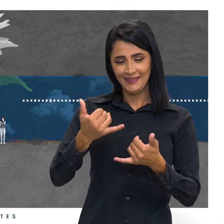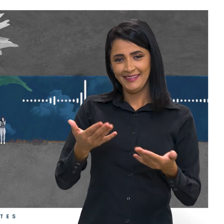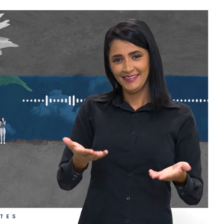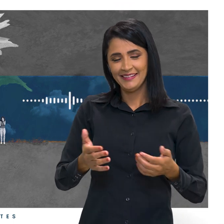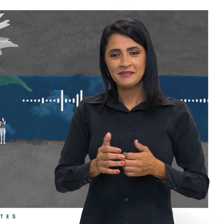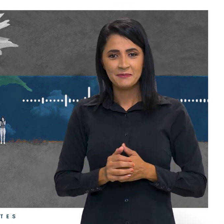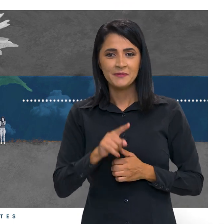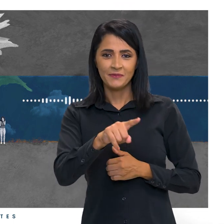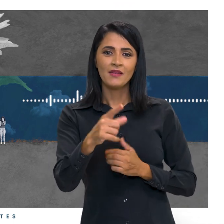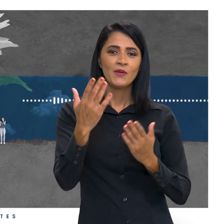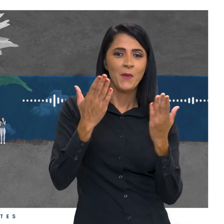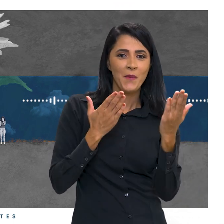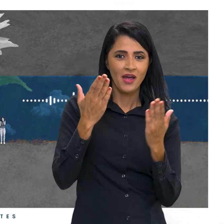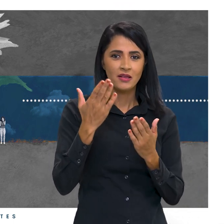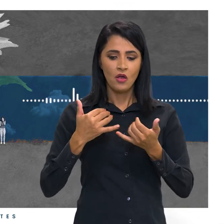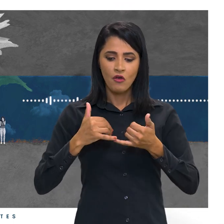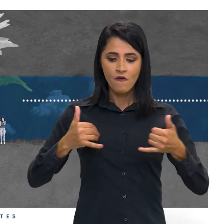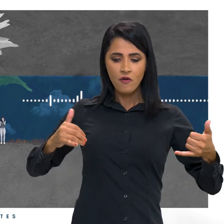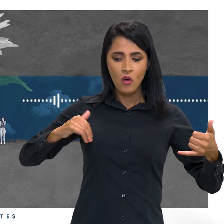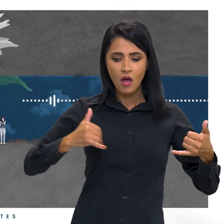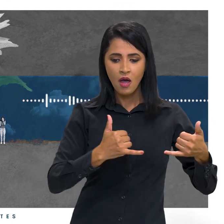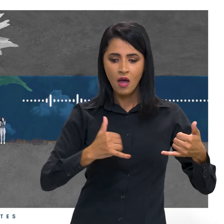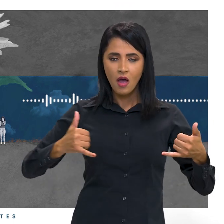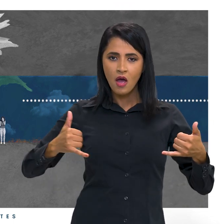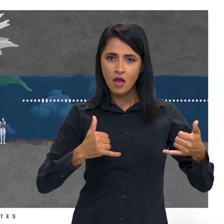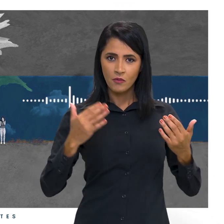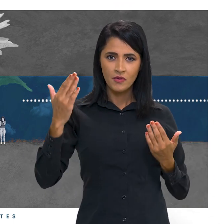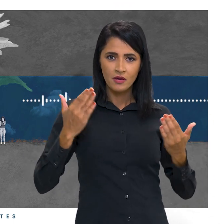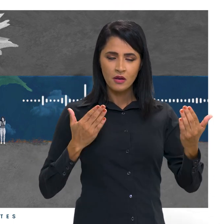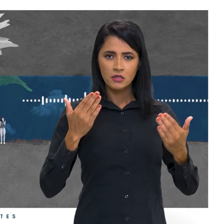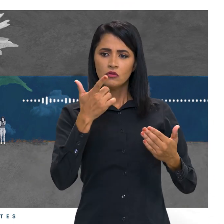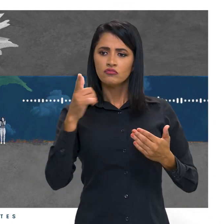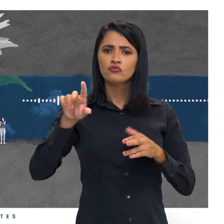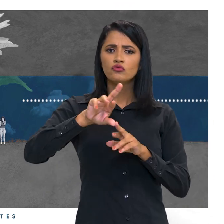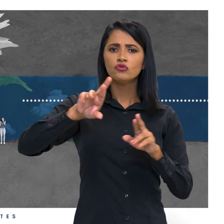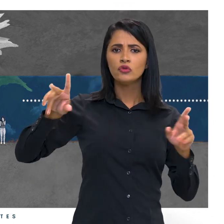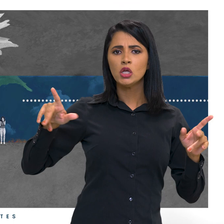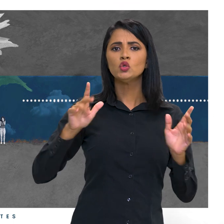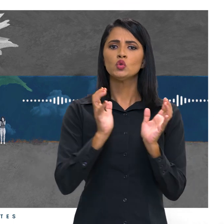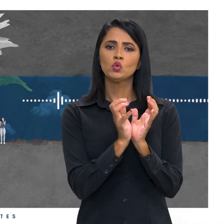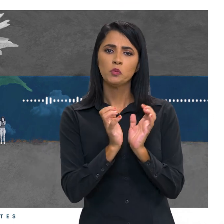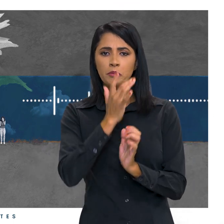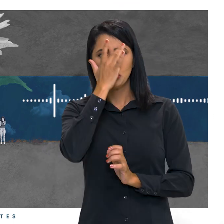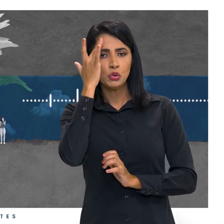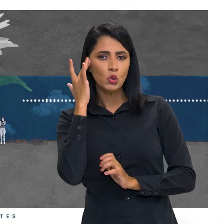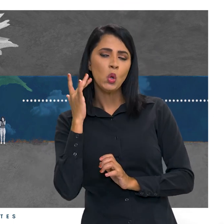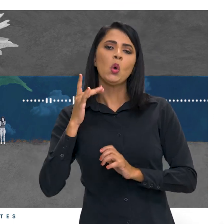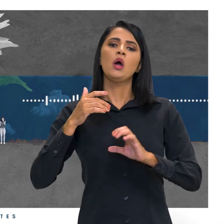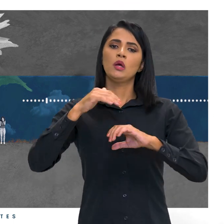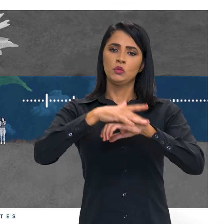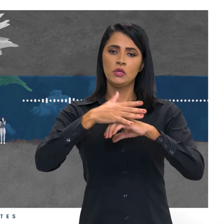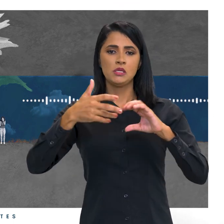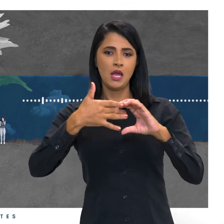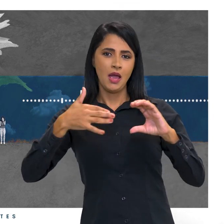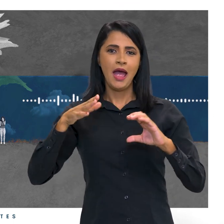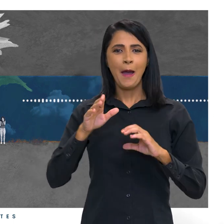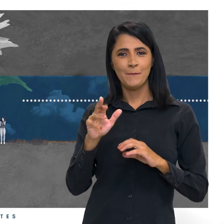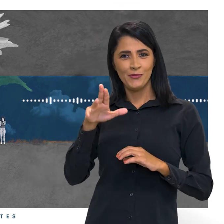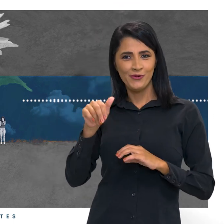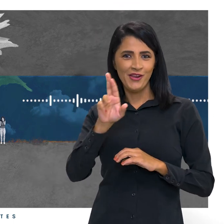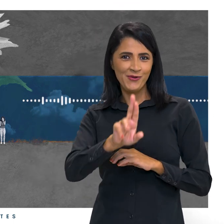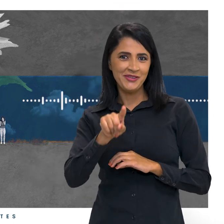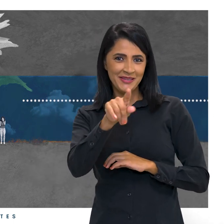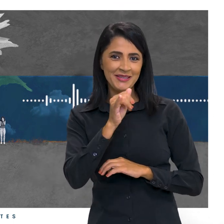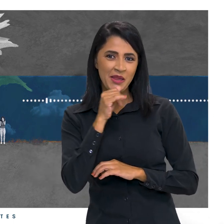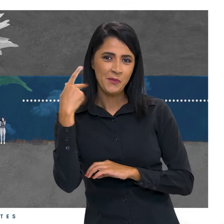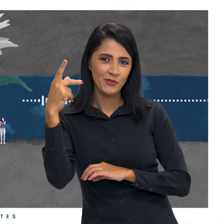essa analogia do fio elétrico costuma aparecer em diferentes grupos de pessoas com doenças raras. A própria Bruna usa esse exemplo no blog dela.